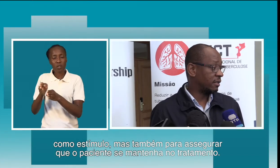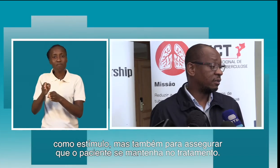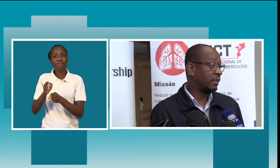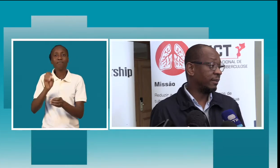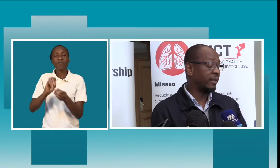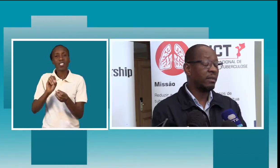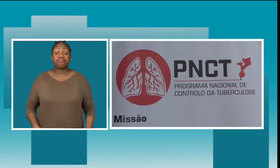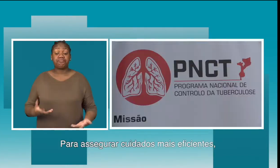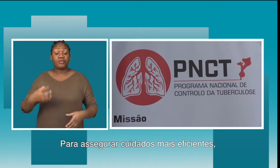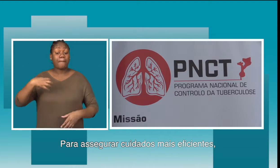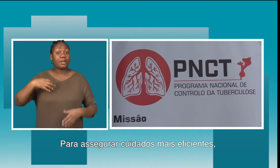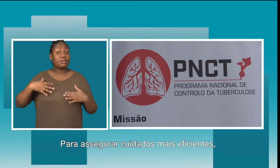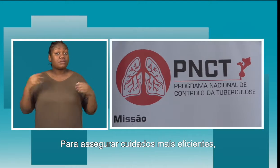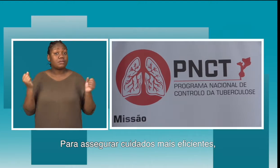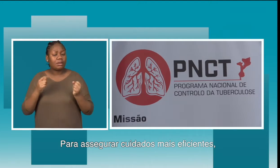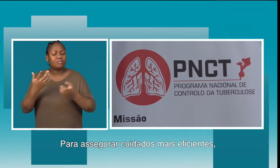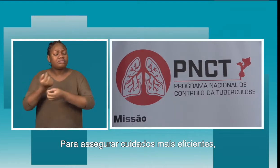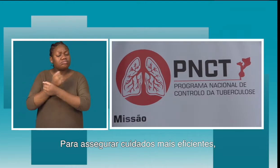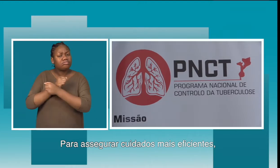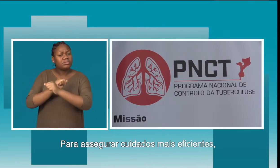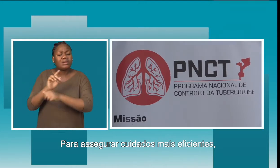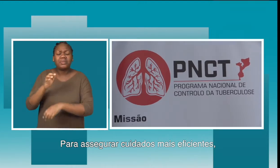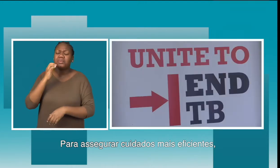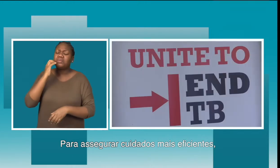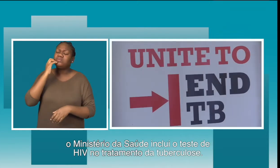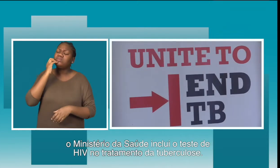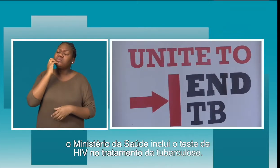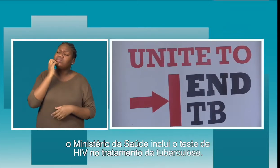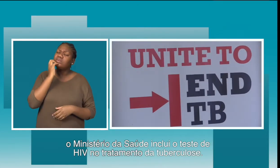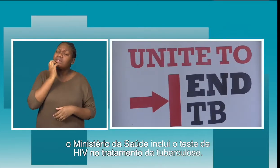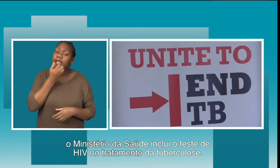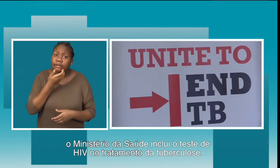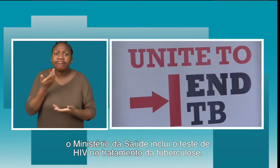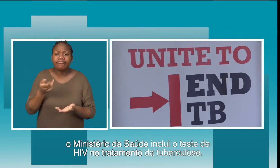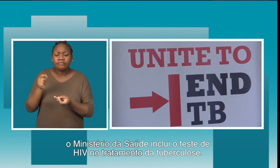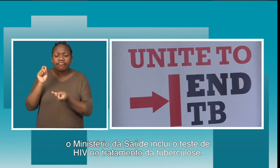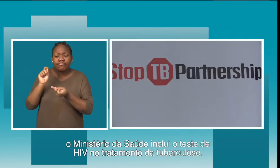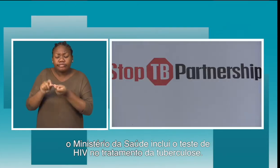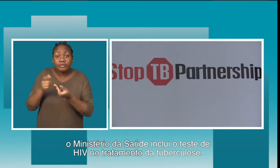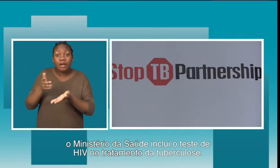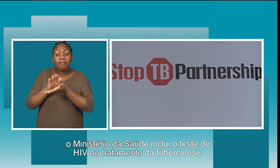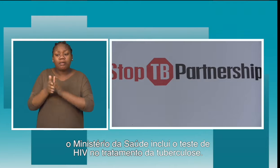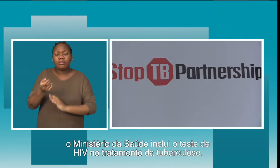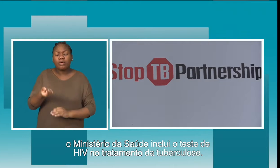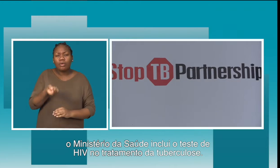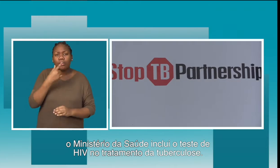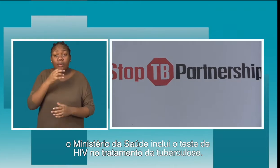-se no tratamento. Para assegurar cuidados mais eficientes, o Ministério da Saúde inclui o teste de HIV no